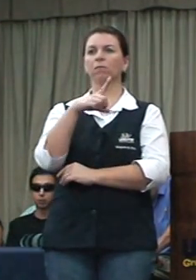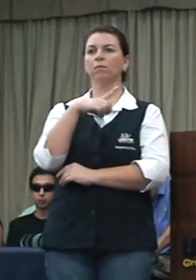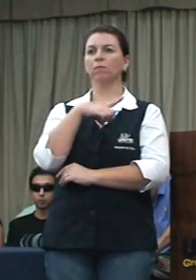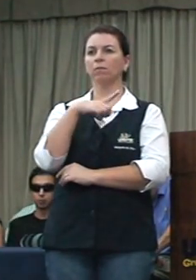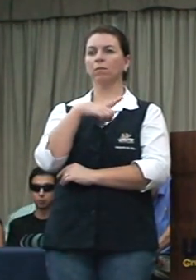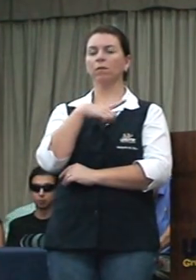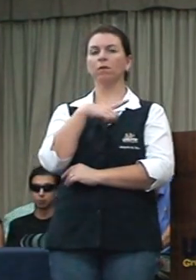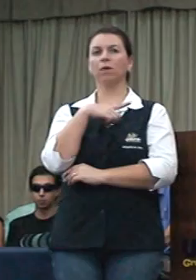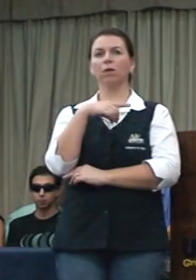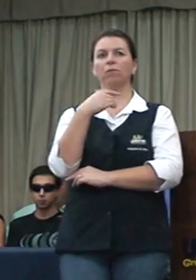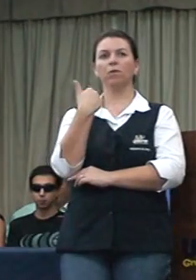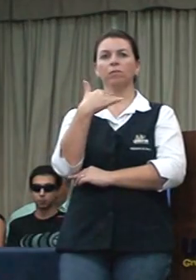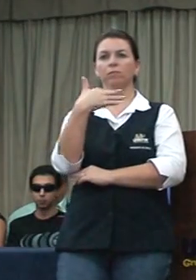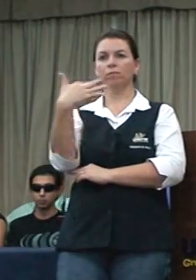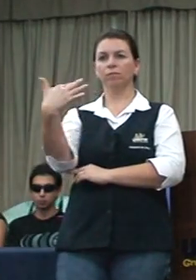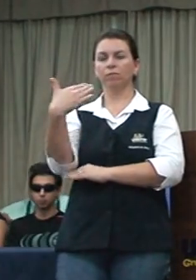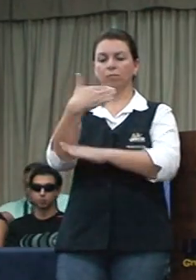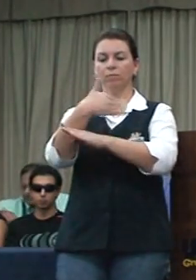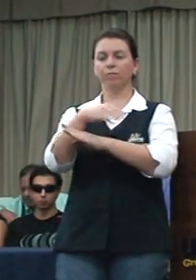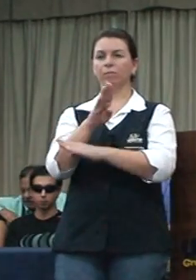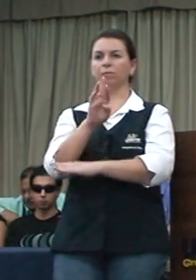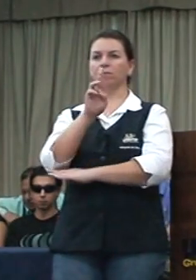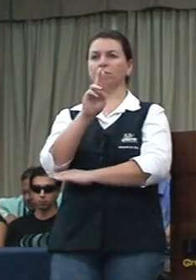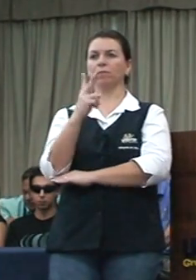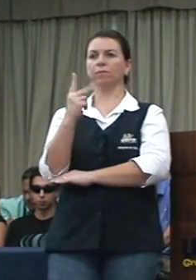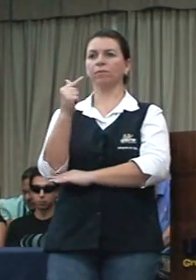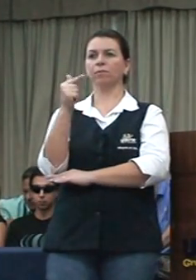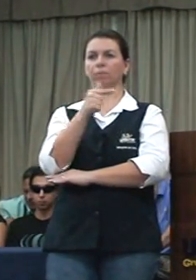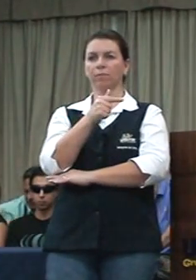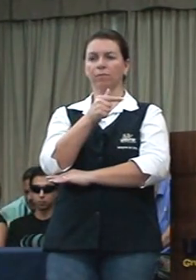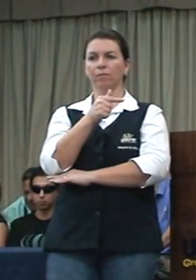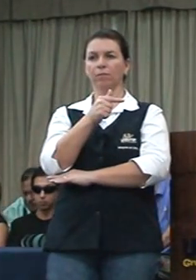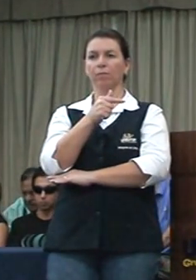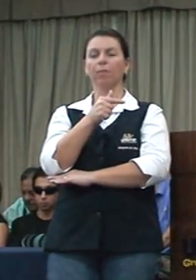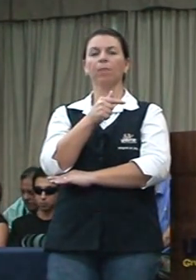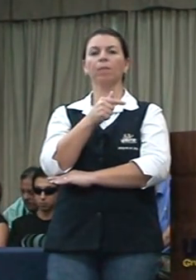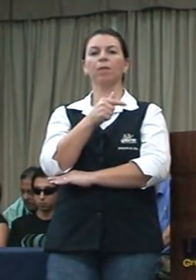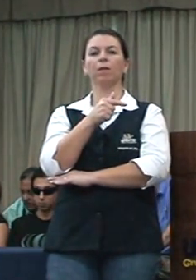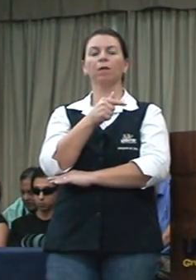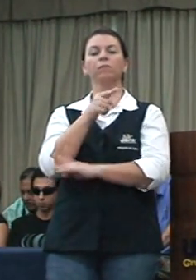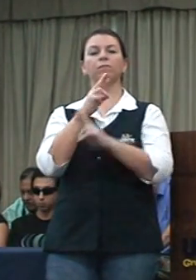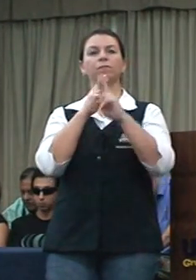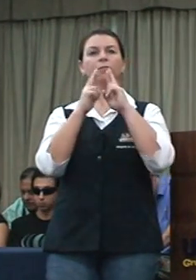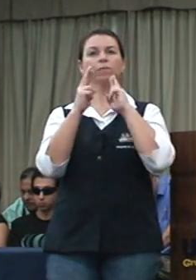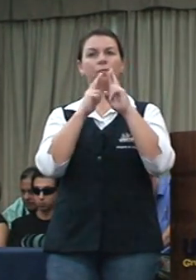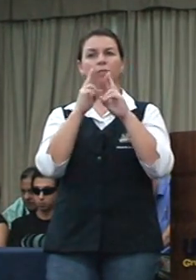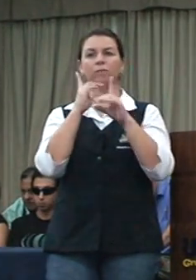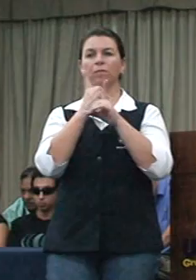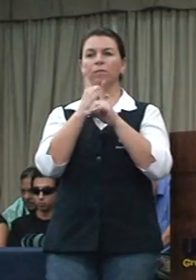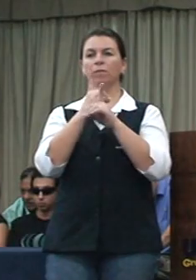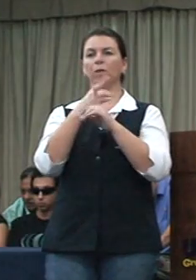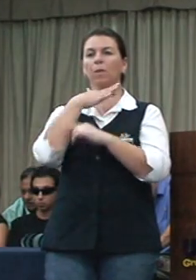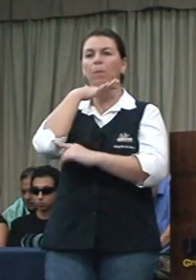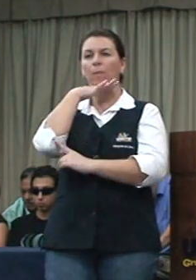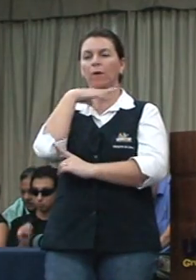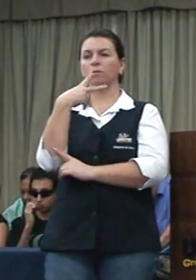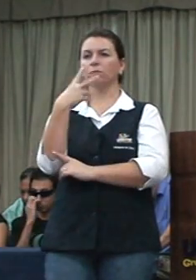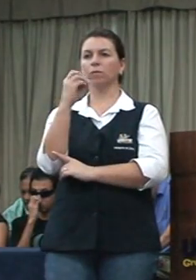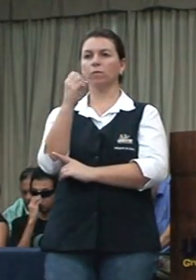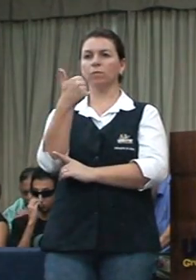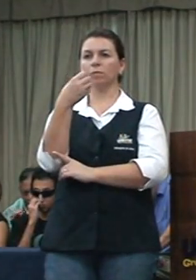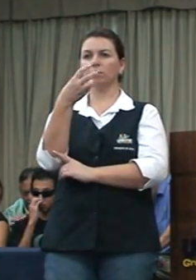meio do mato da BR-277. Então a denúncia que eu encontrei em fevereiro, em março de 2013,